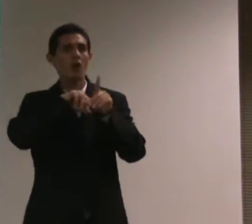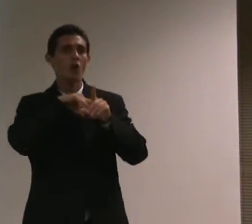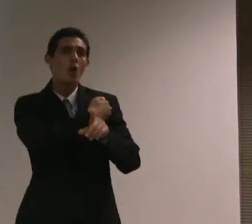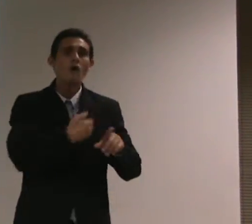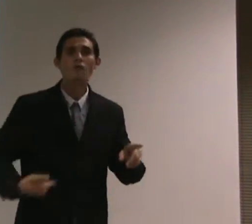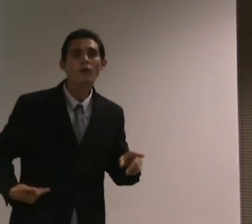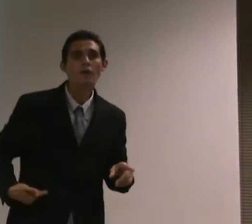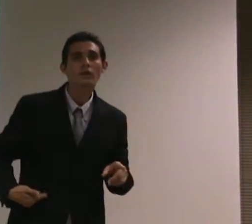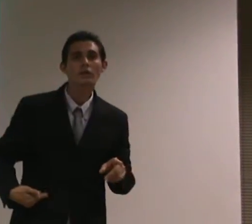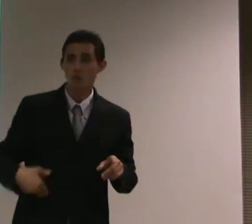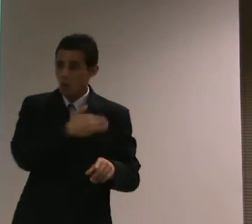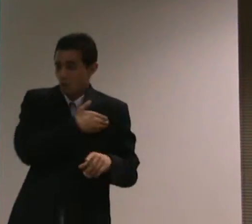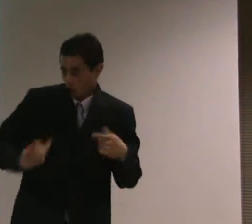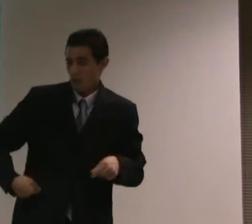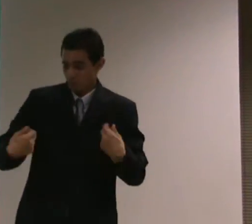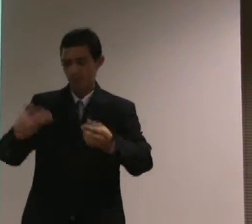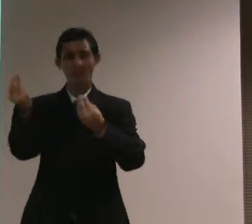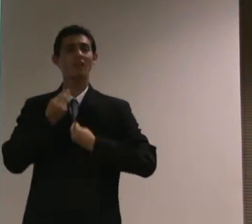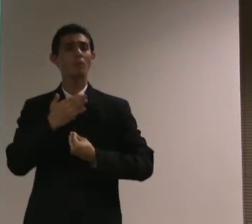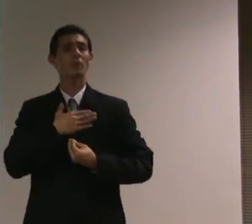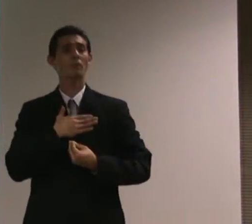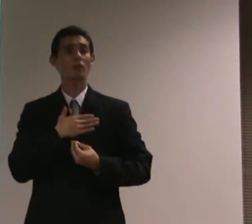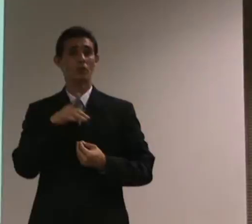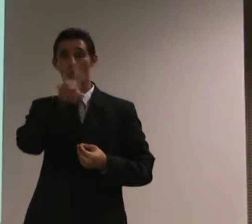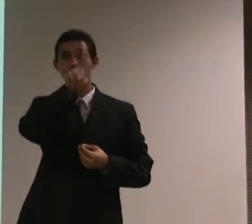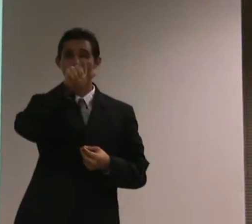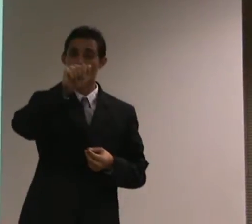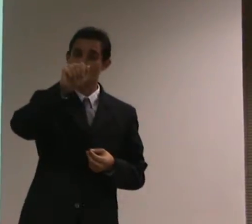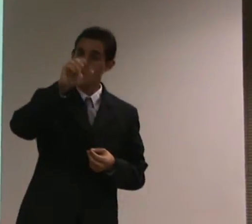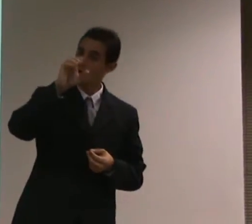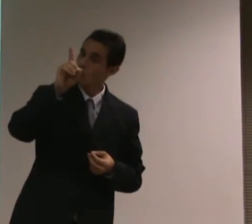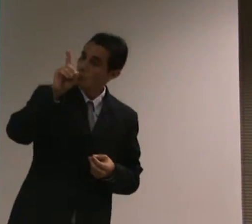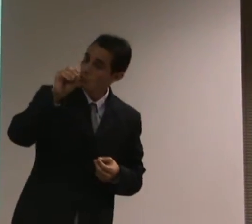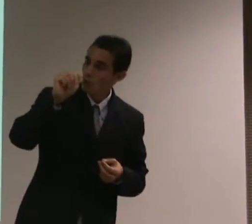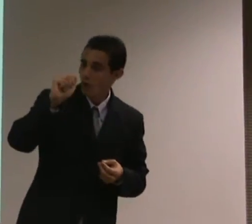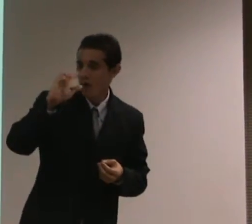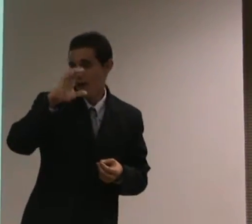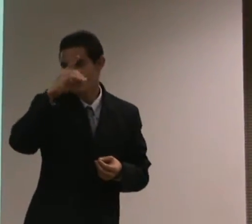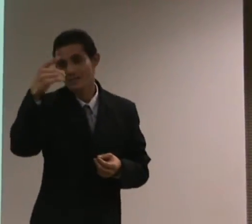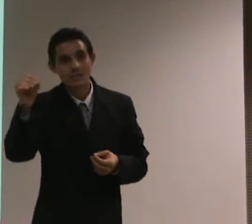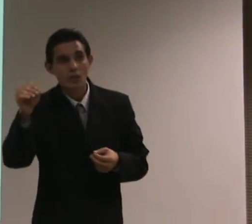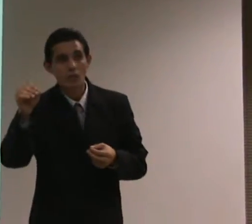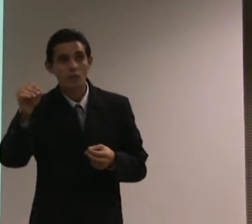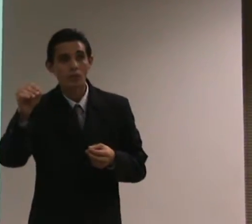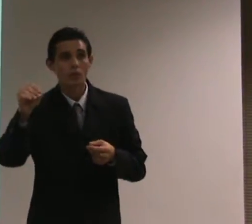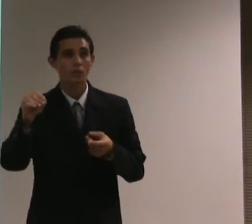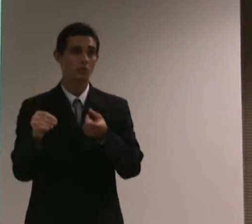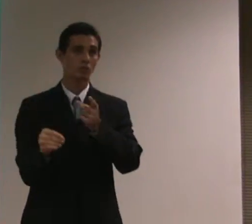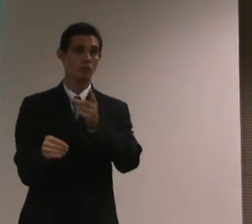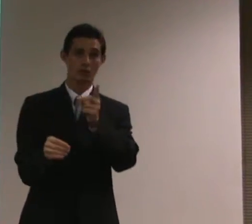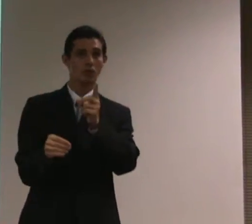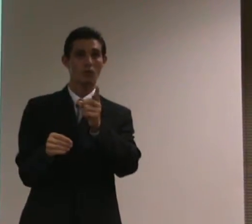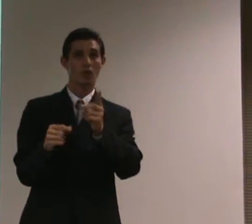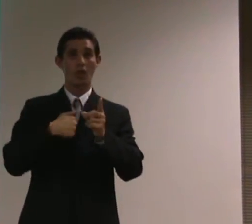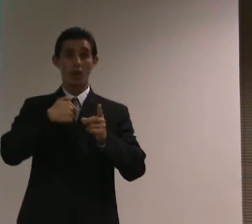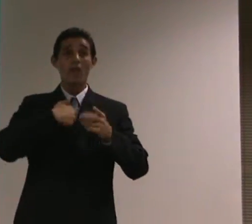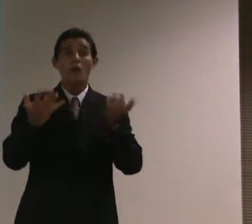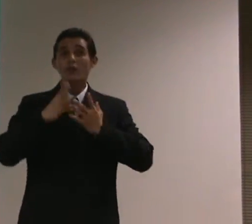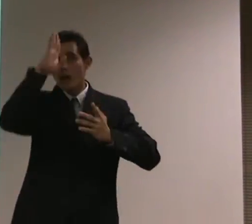o governo tem mais é quem me dá essa cadeira sim. não é doação, mas eu vou receber essa cadeira de graça, não vou pagar não, né?